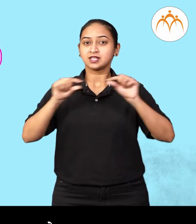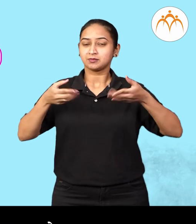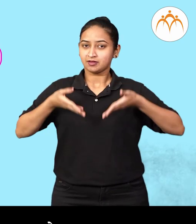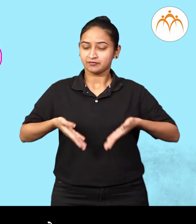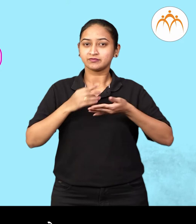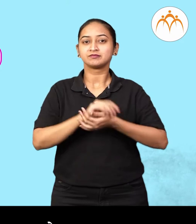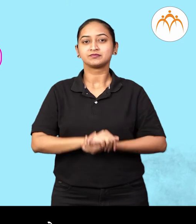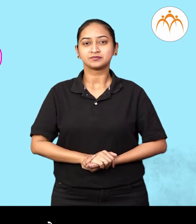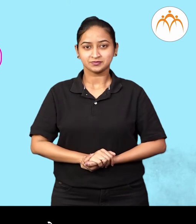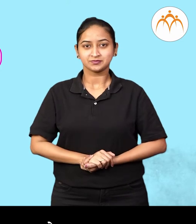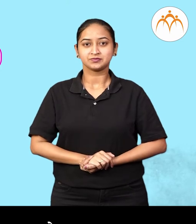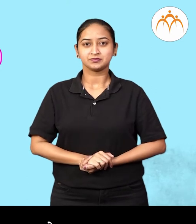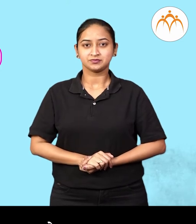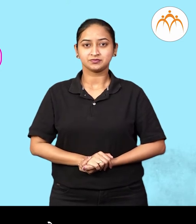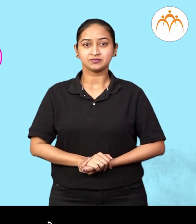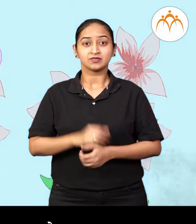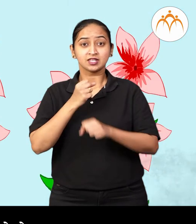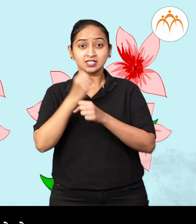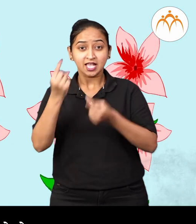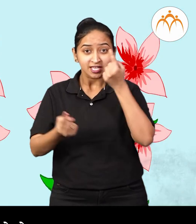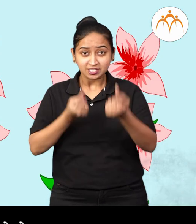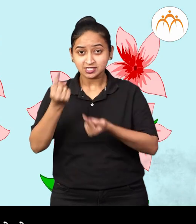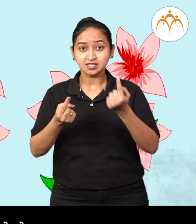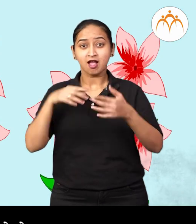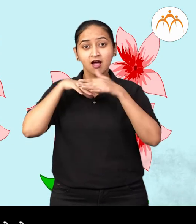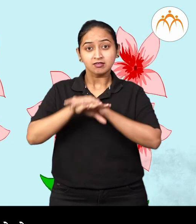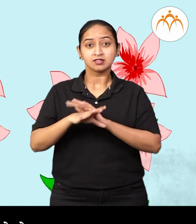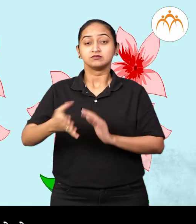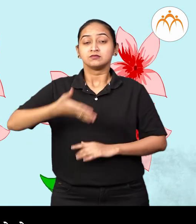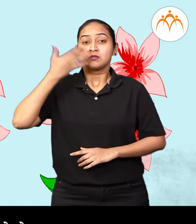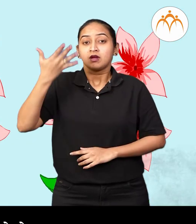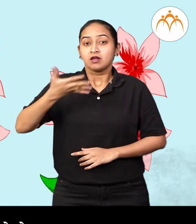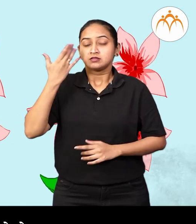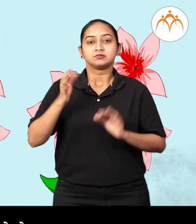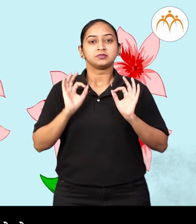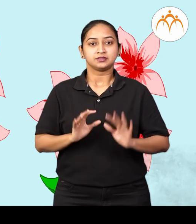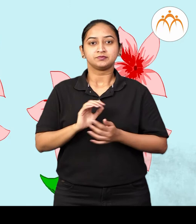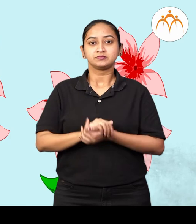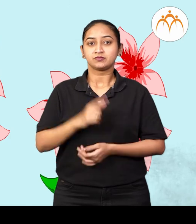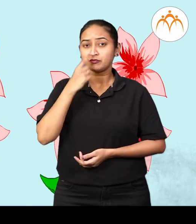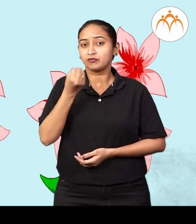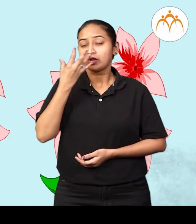असे नाव है भागेत फुलाण चा सुगंद ये तो है सुगंद मंजे